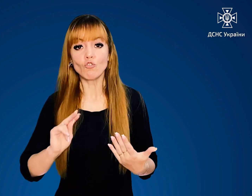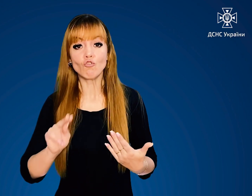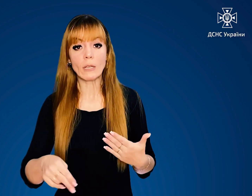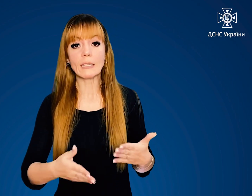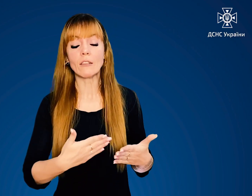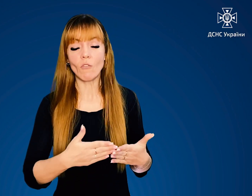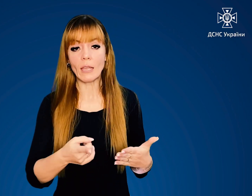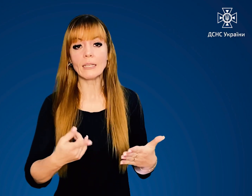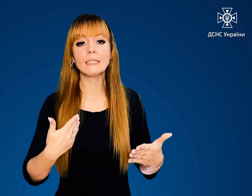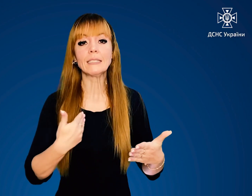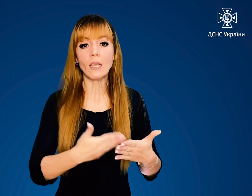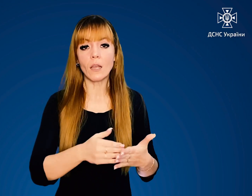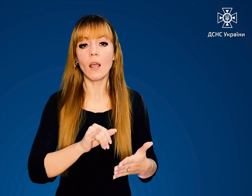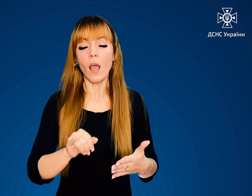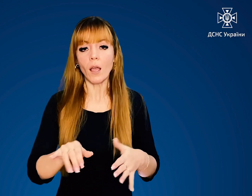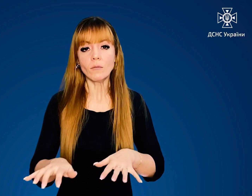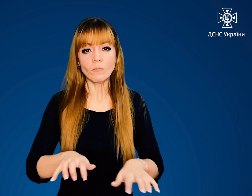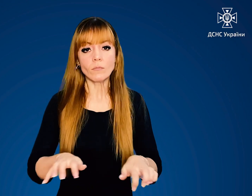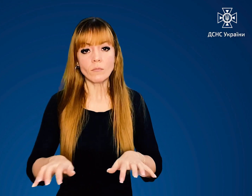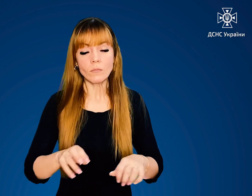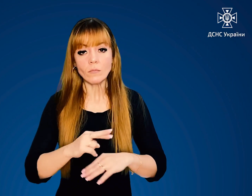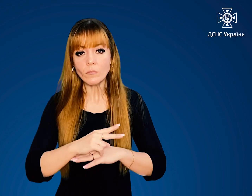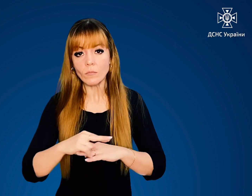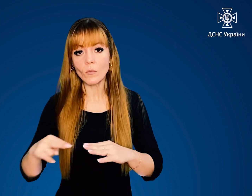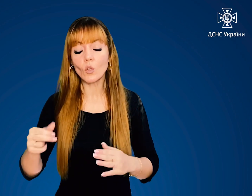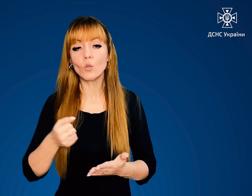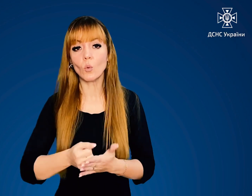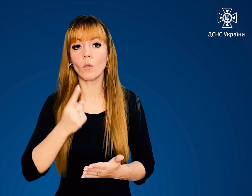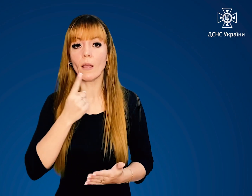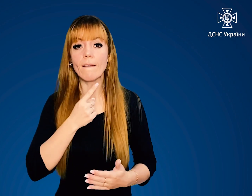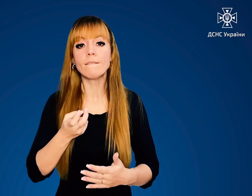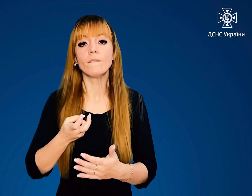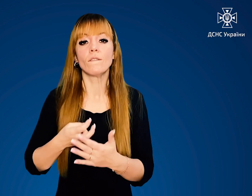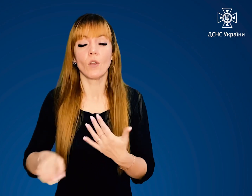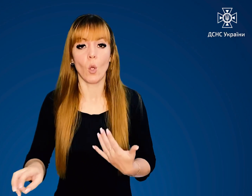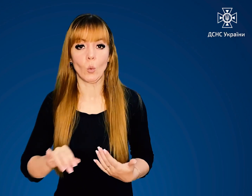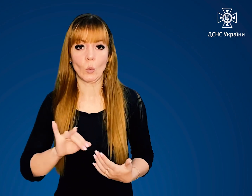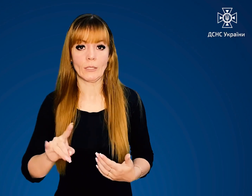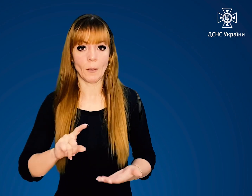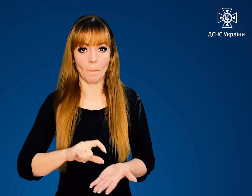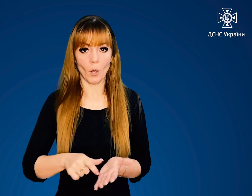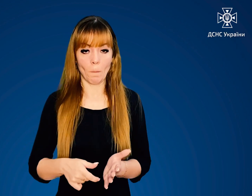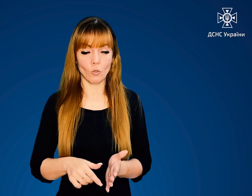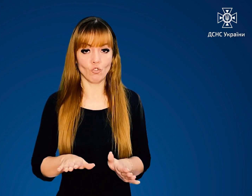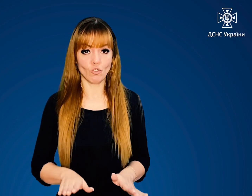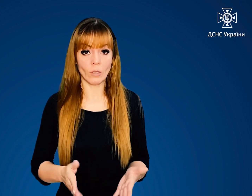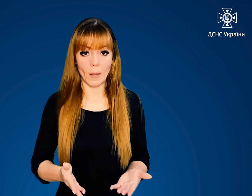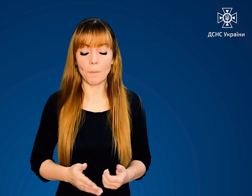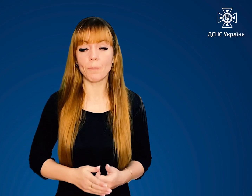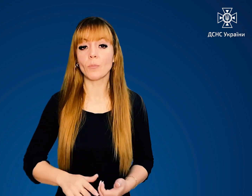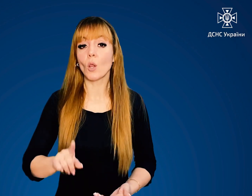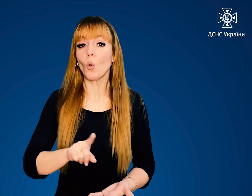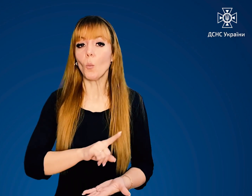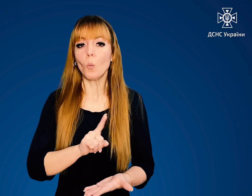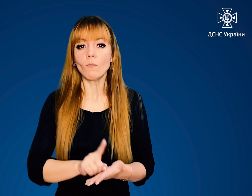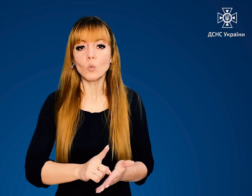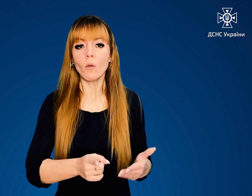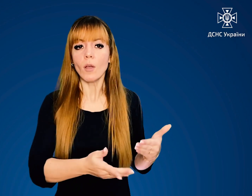зачиніть їх і поповськом, пересувайтеся до виходу із приміщення. Обов'язково зачиніть за